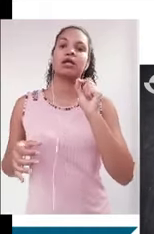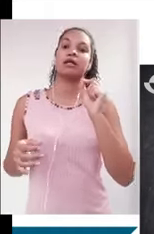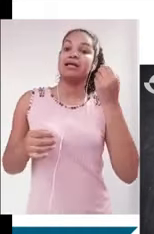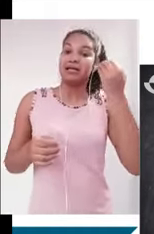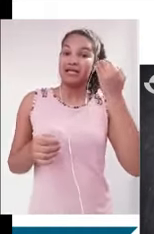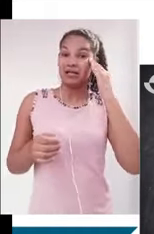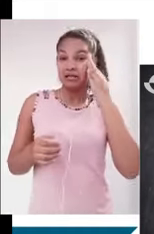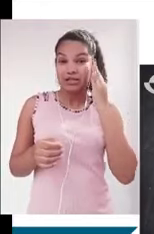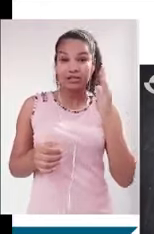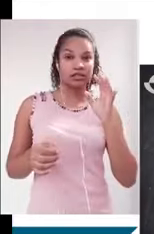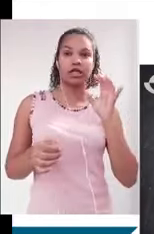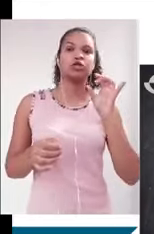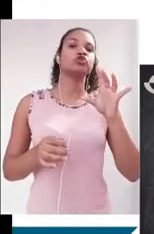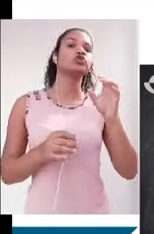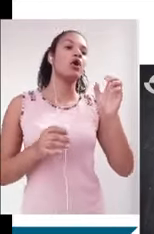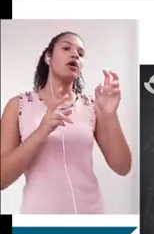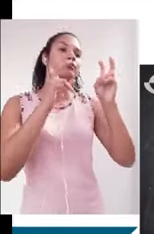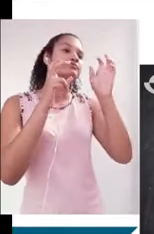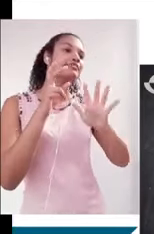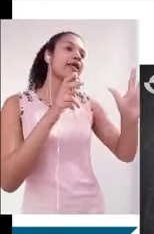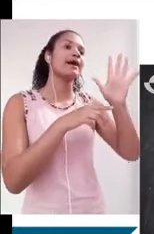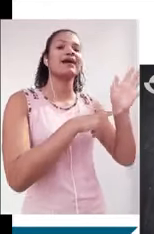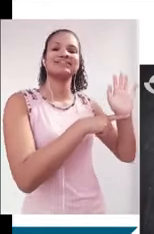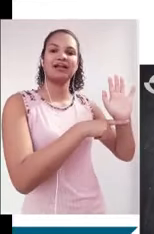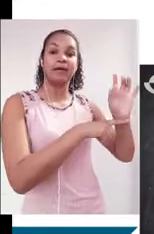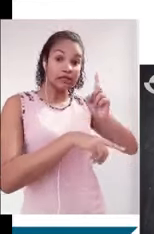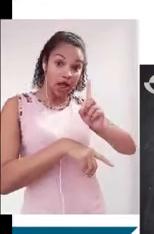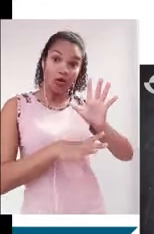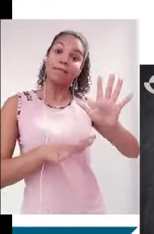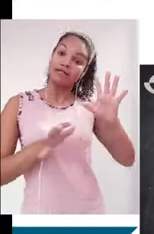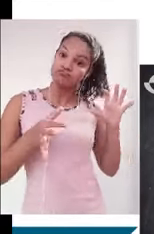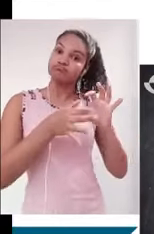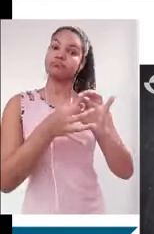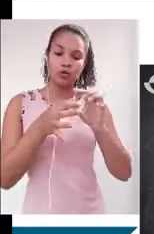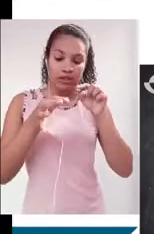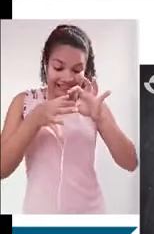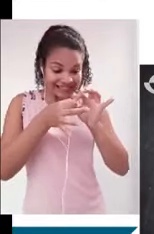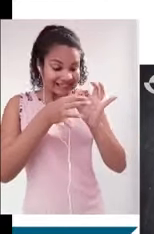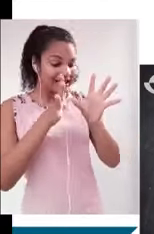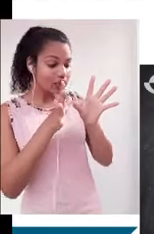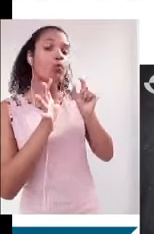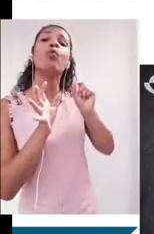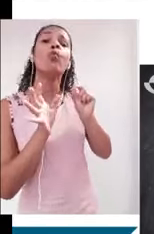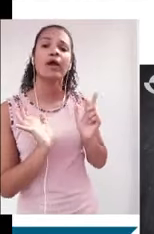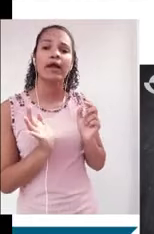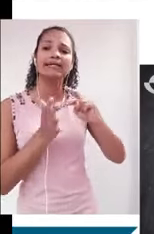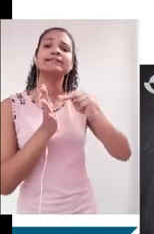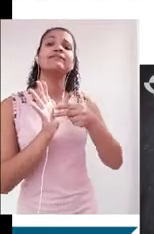compreender antes de tudo não só o assunto, não só o cinema, mas principalmente a democratização. O que significa isso? Que palavra é essa? Quando